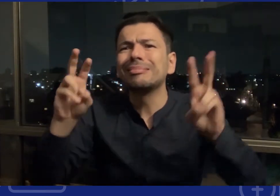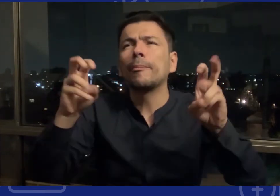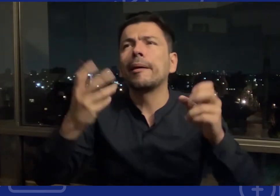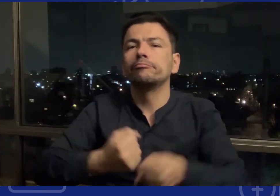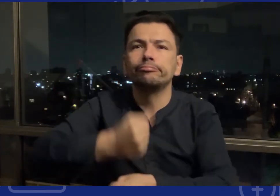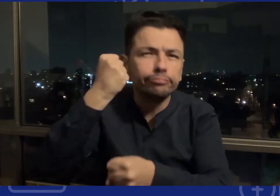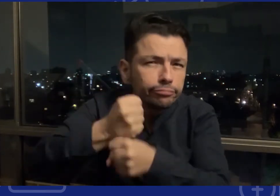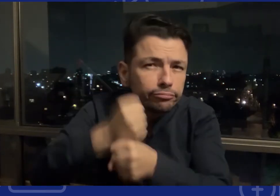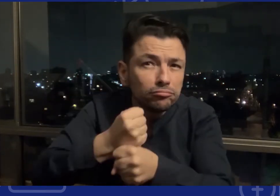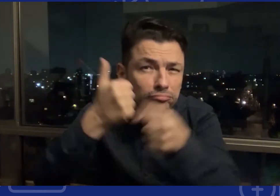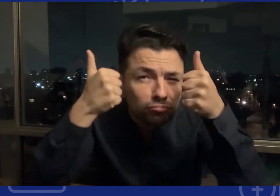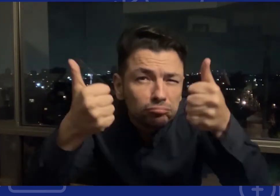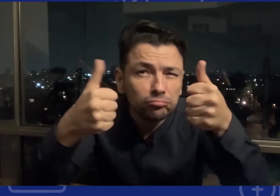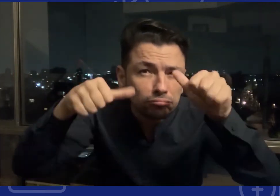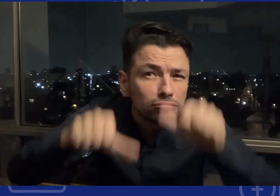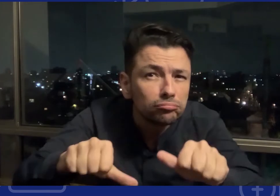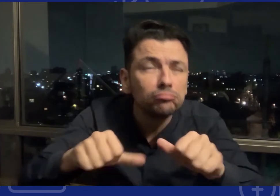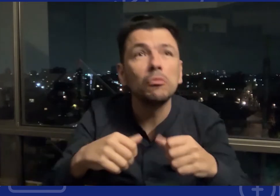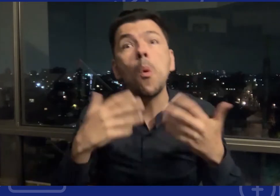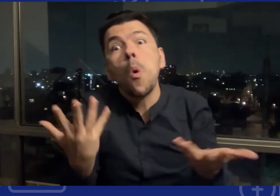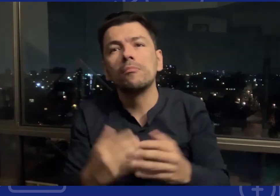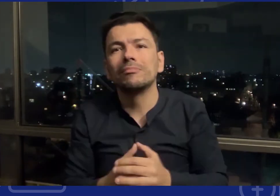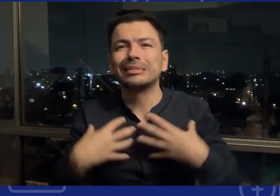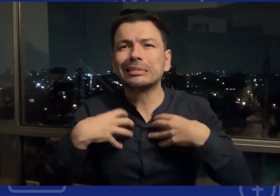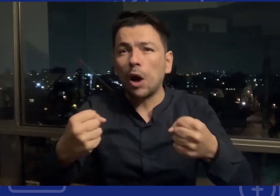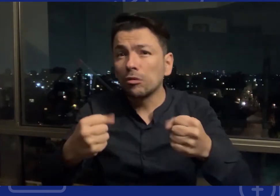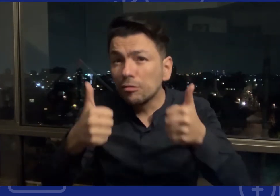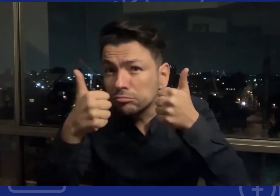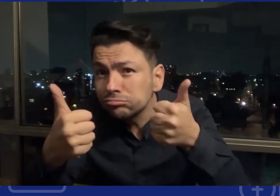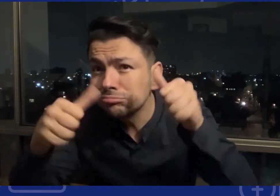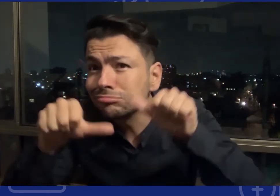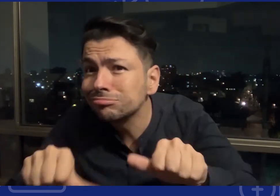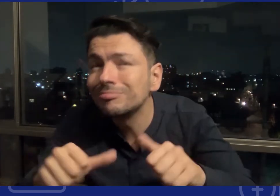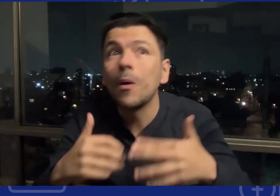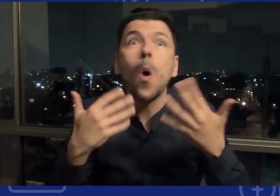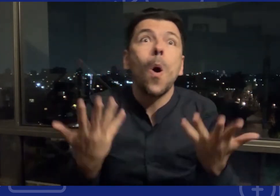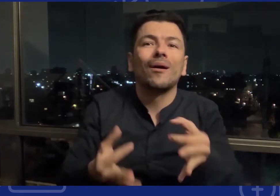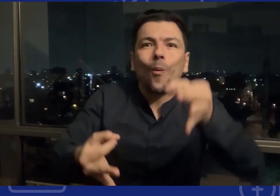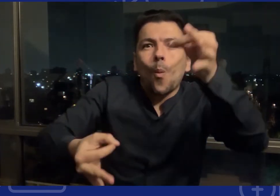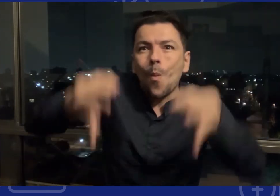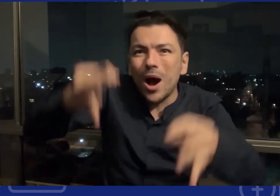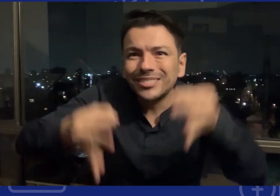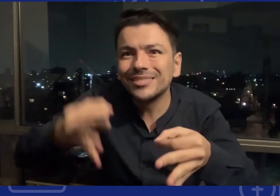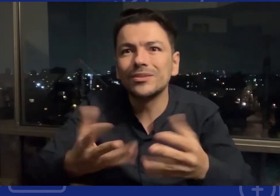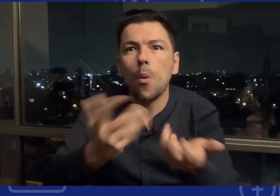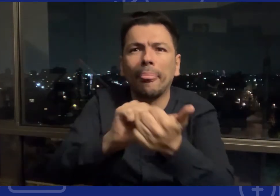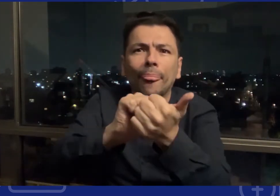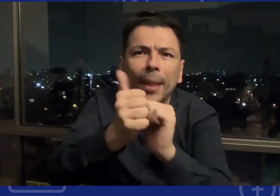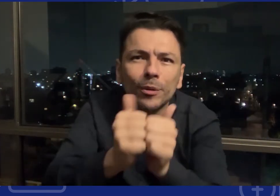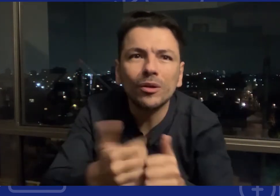Se evalúa temas de inclusión laboral acceso a la salud acceso a la